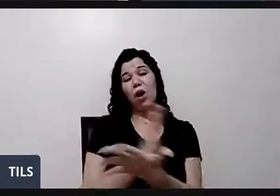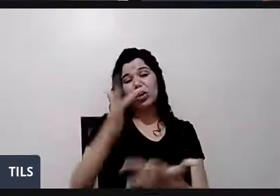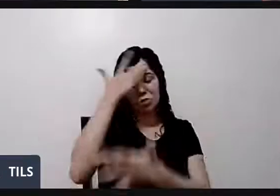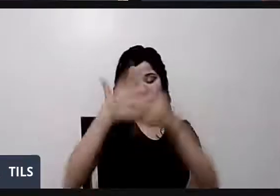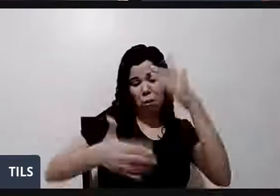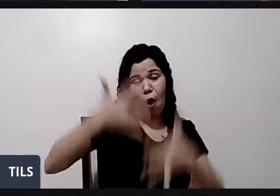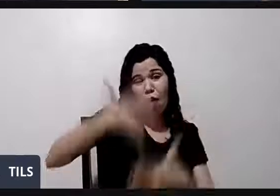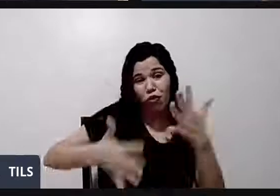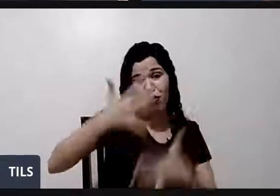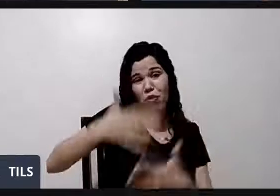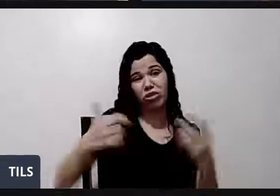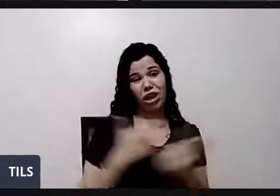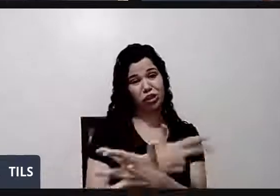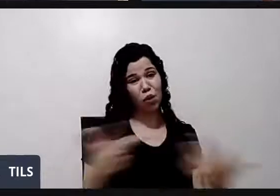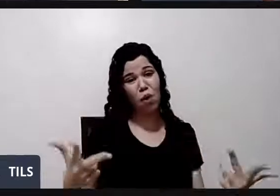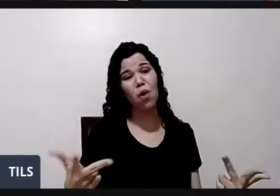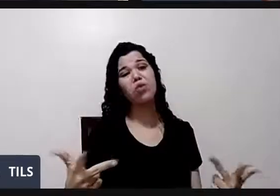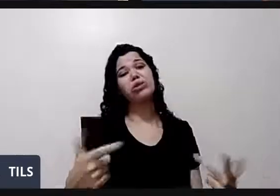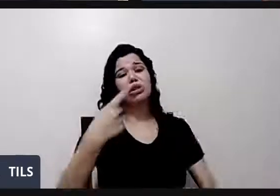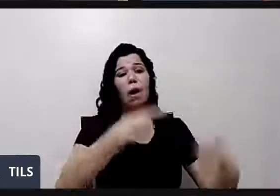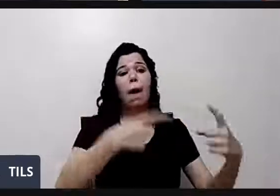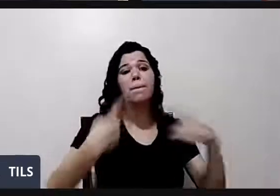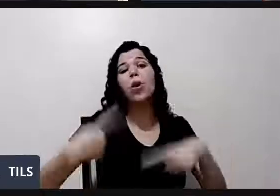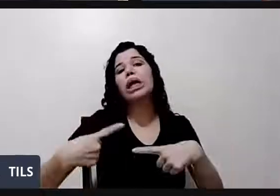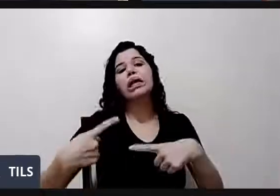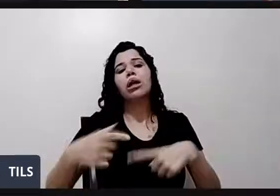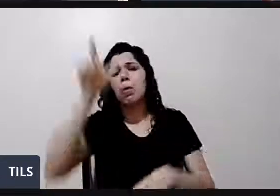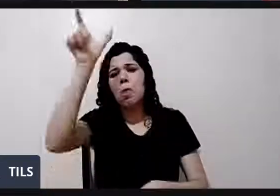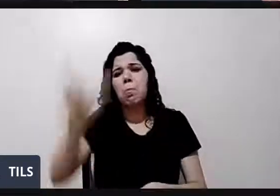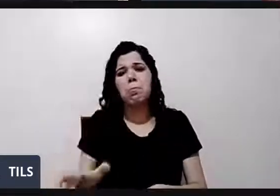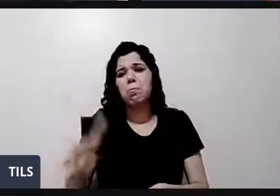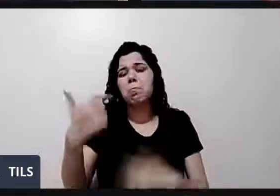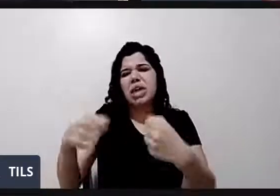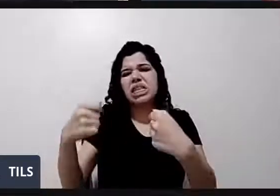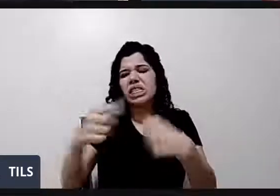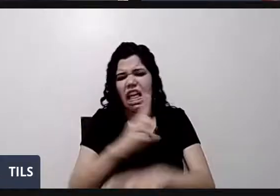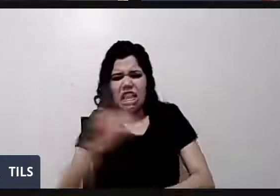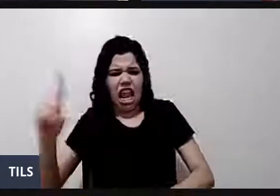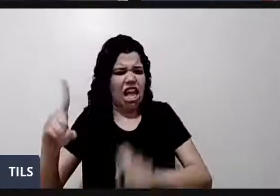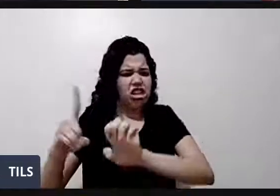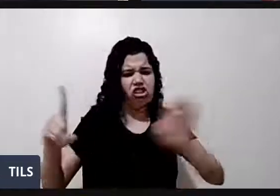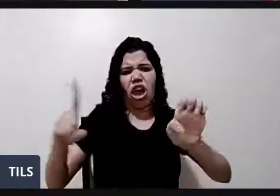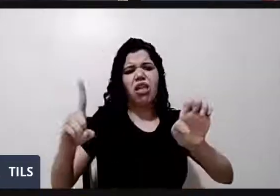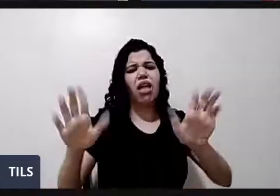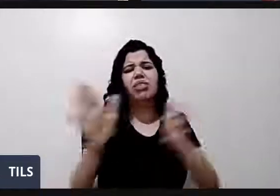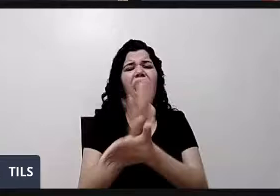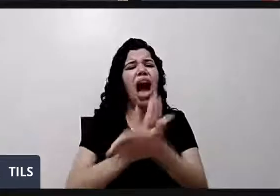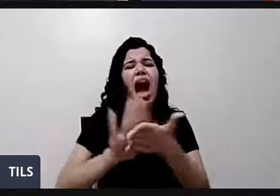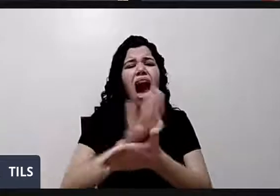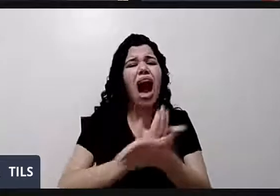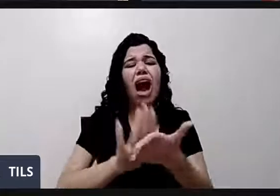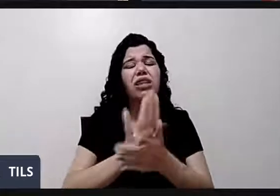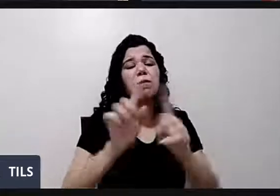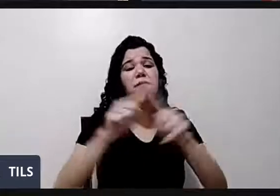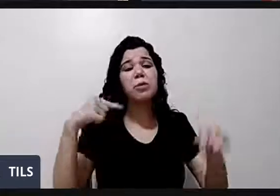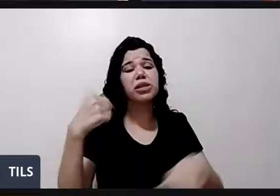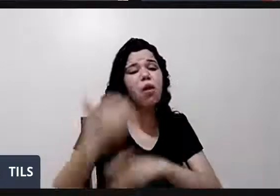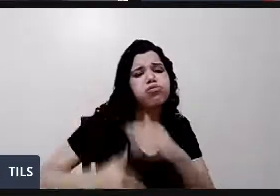Veja. Você não precisa ser um indivíduo nem de extrema direita, nem de extrema esquerda. precisa ser de extrema envolvimento. Você precisa